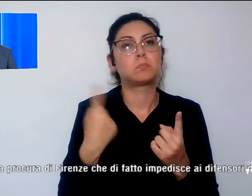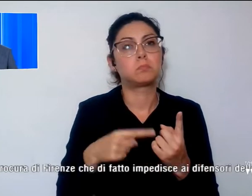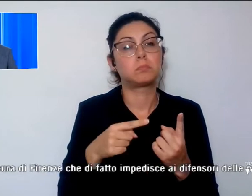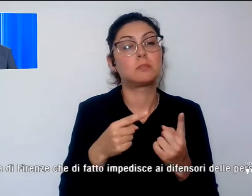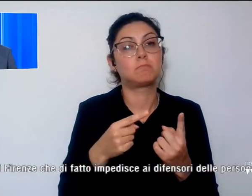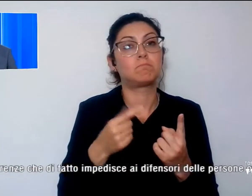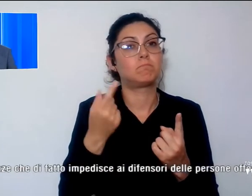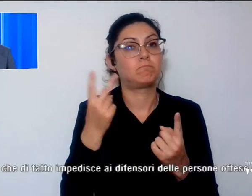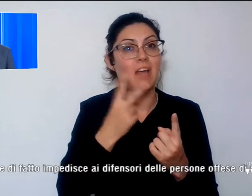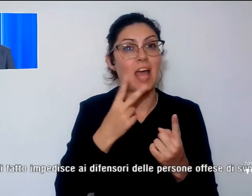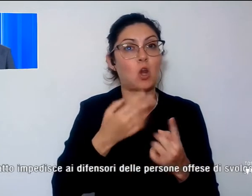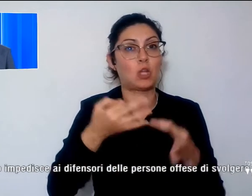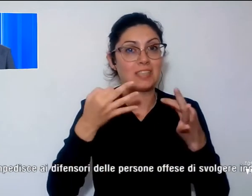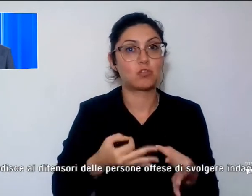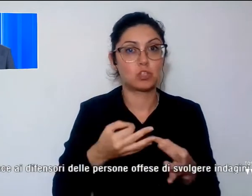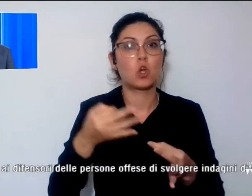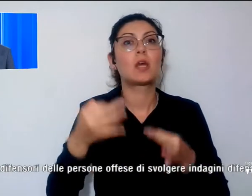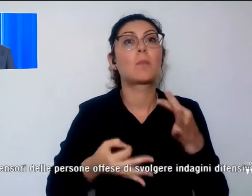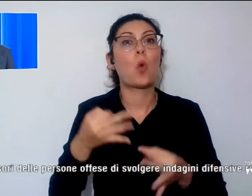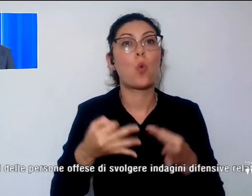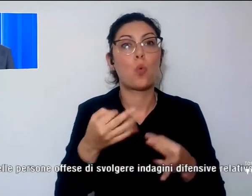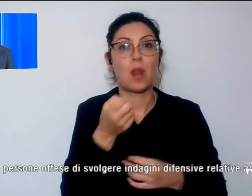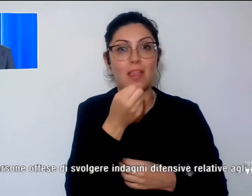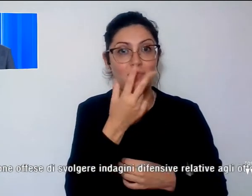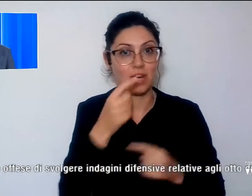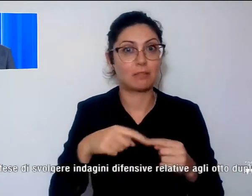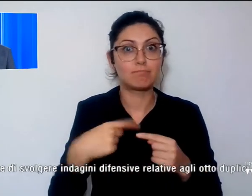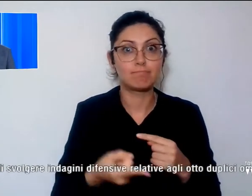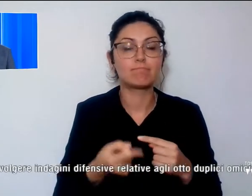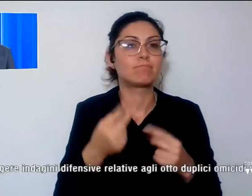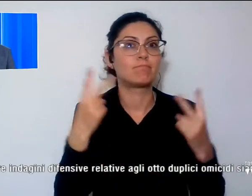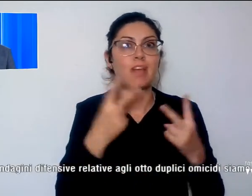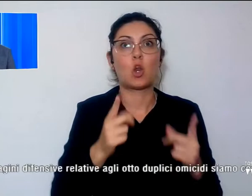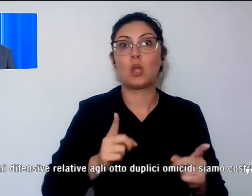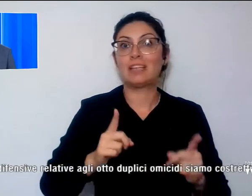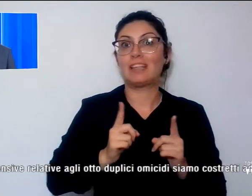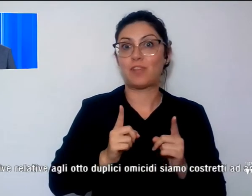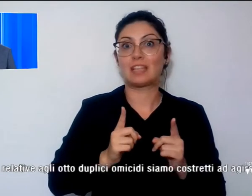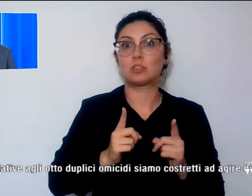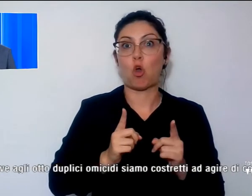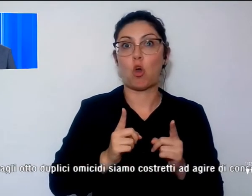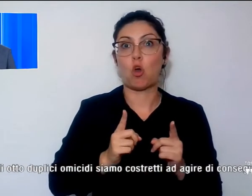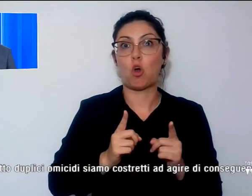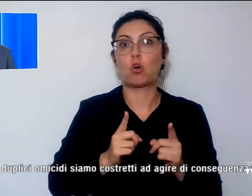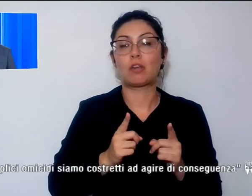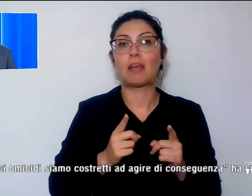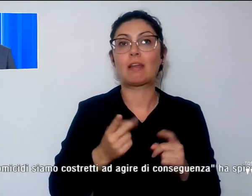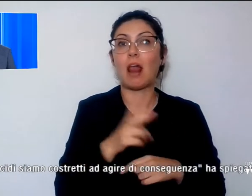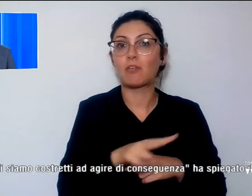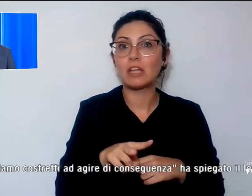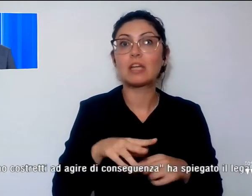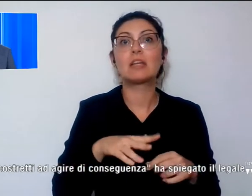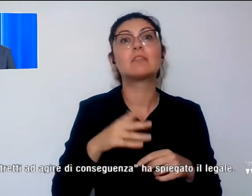della Procura di Firenze, che di fatto impedisce ai difensori delle persone offese di svolgere indagini